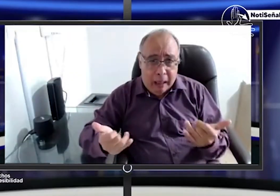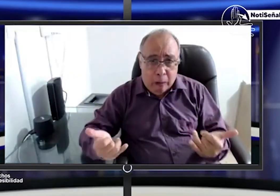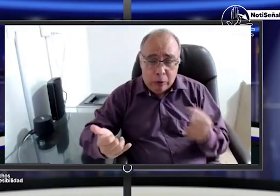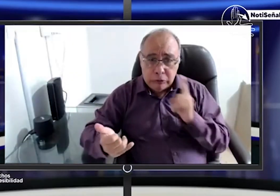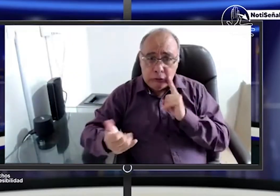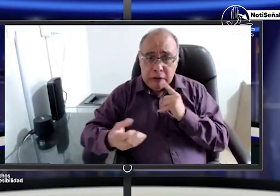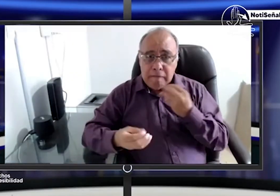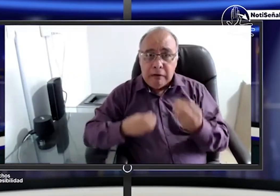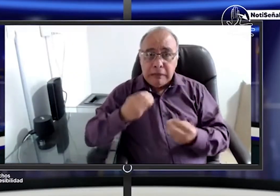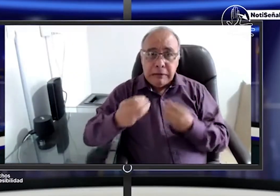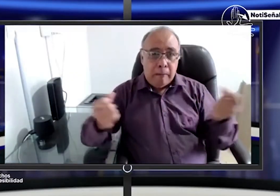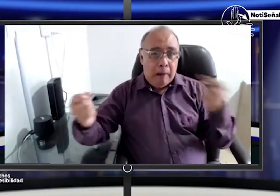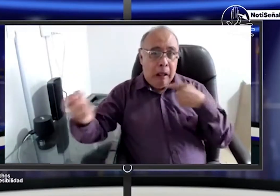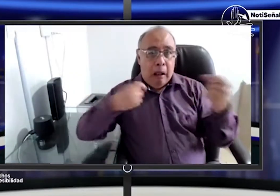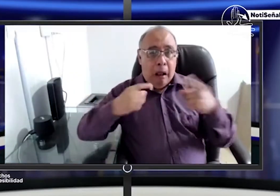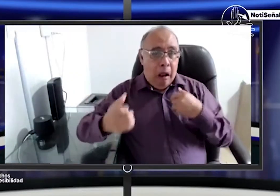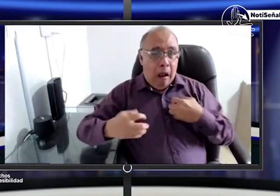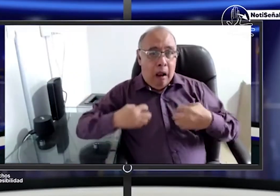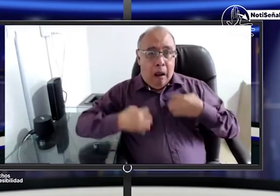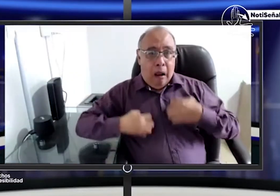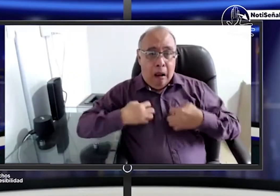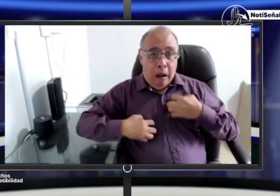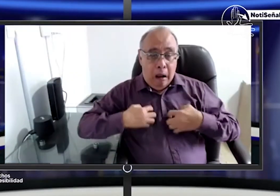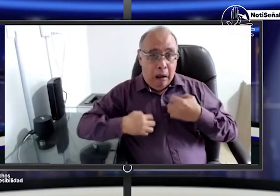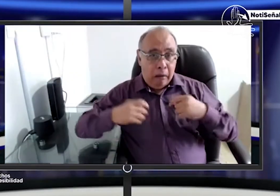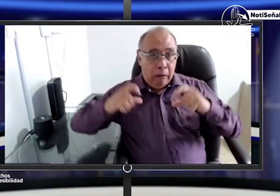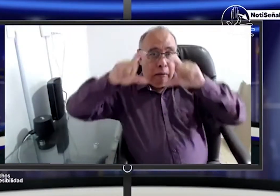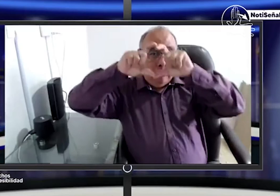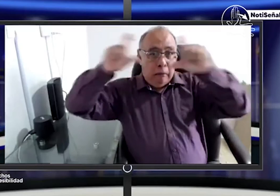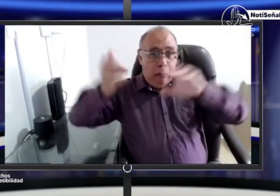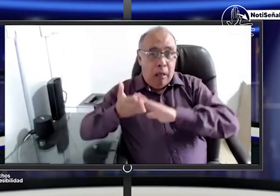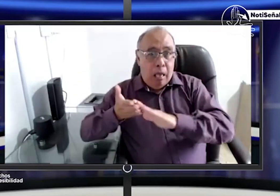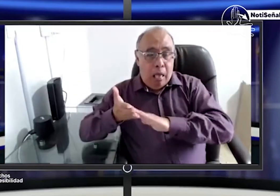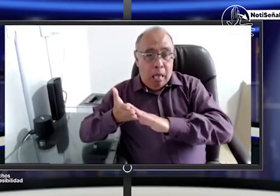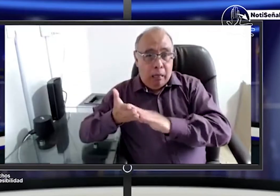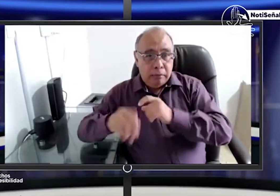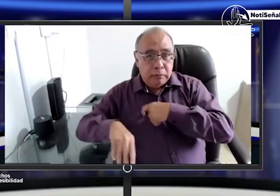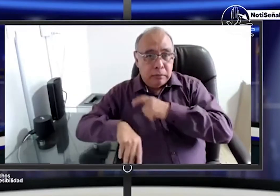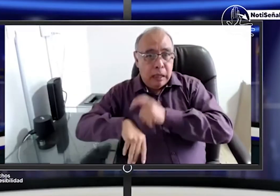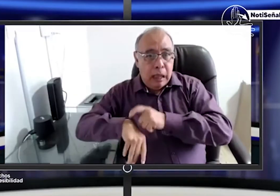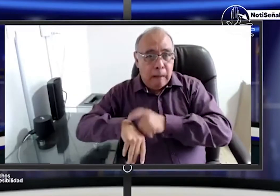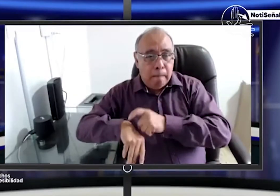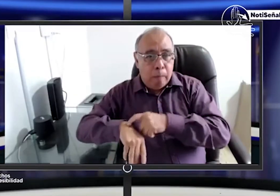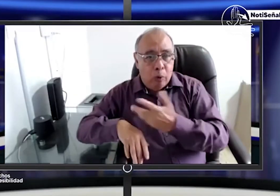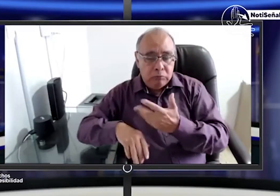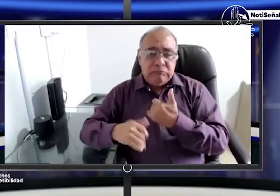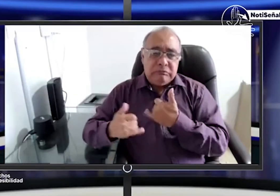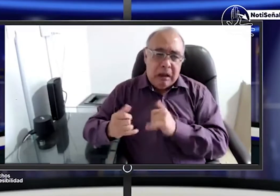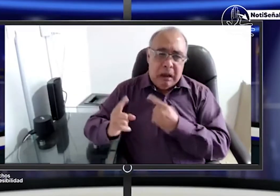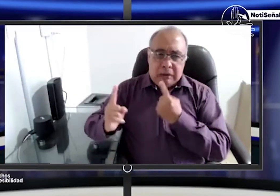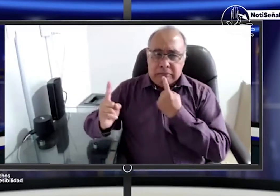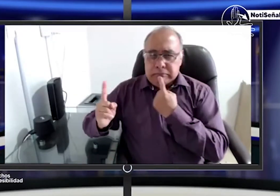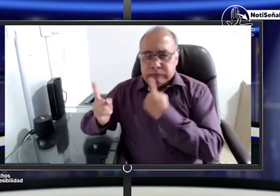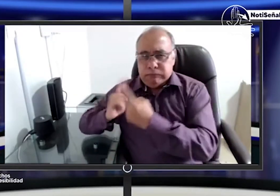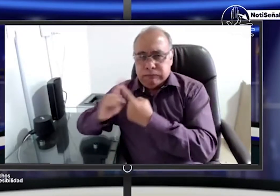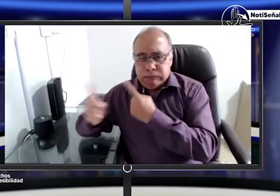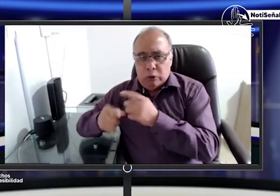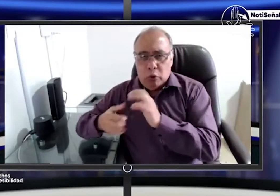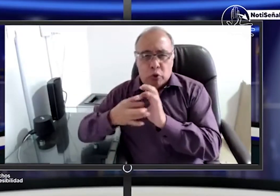con los espejos la persona sorda quedó como y entonces ahora y qué se debe hacer cuánto tiempo se da